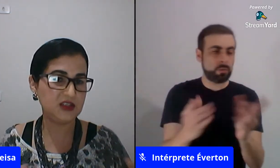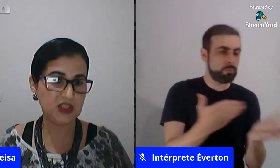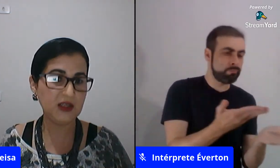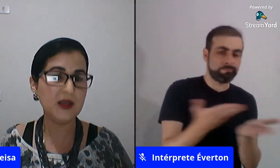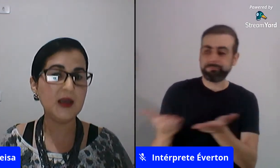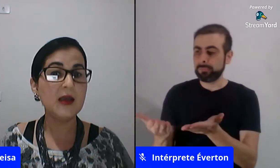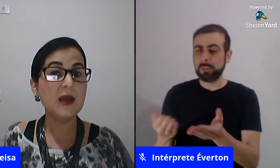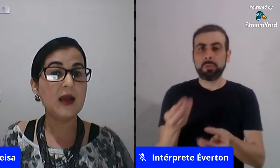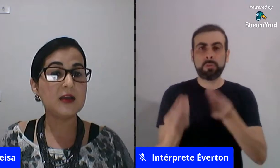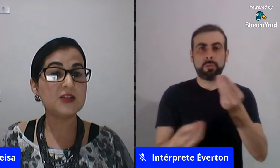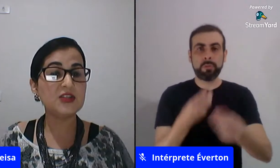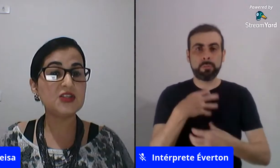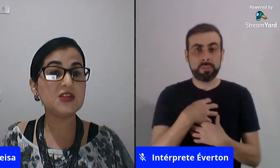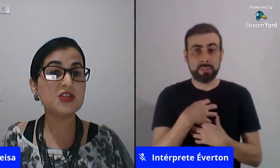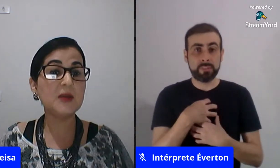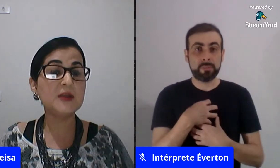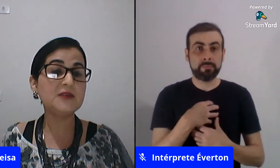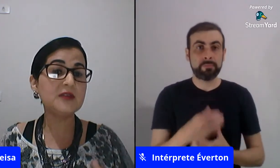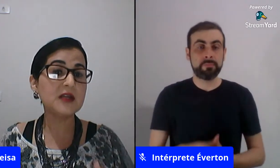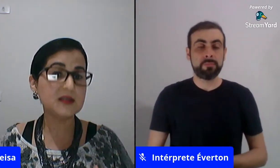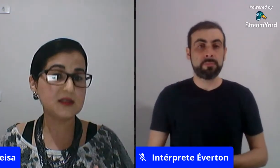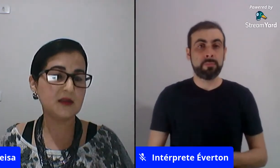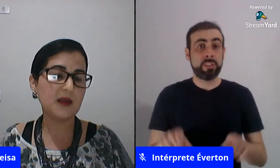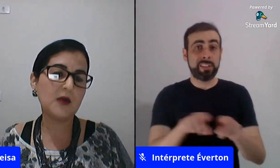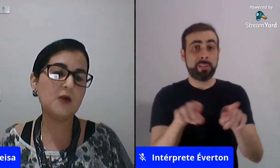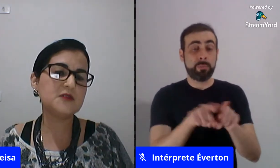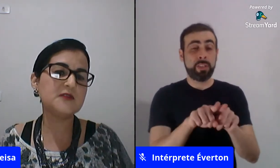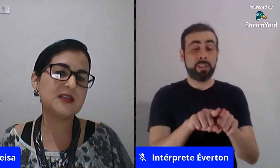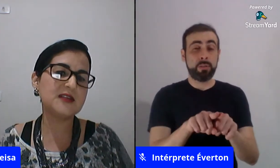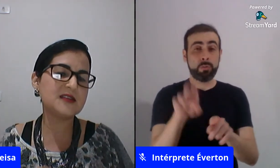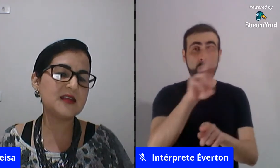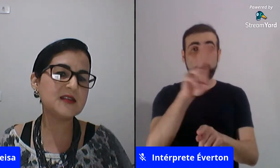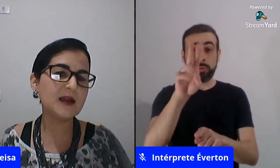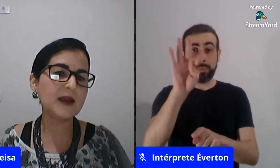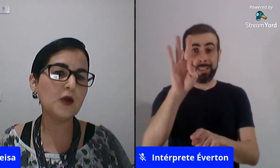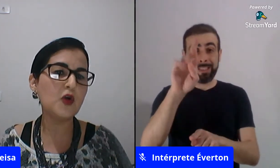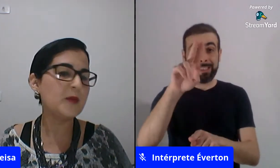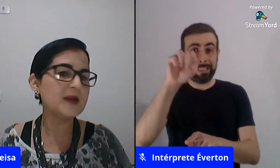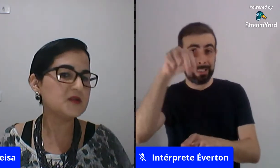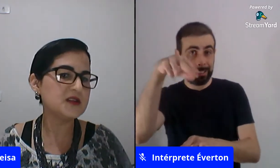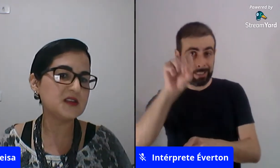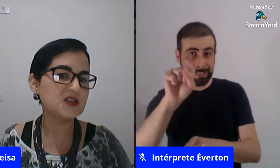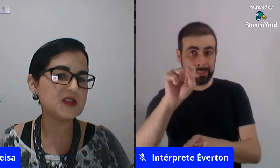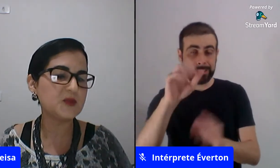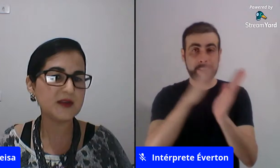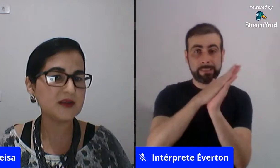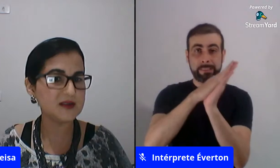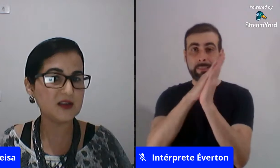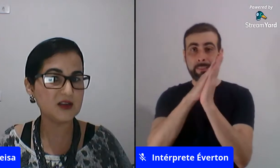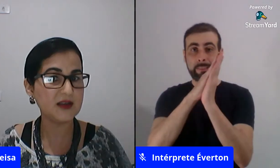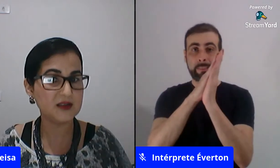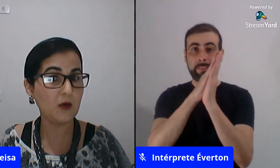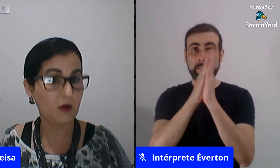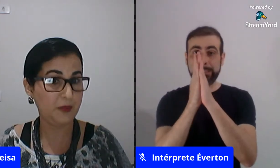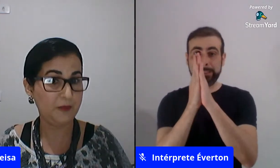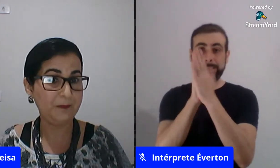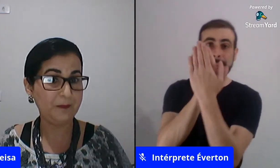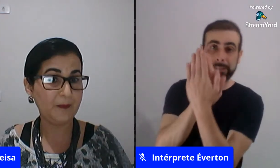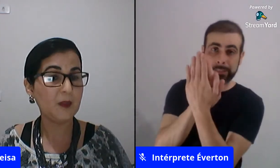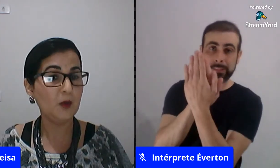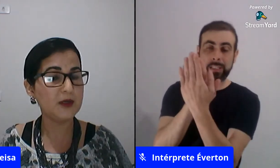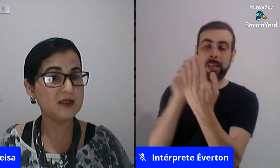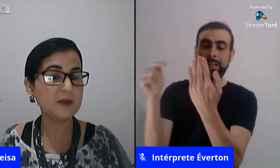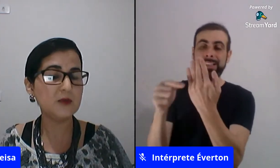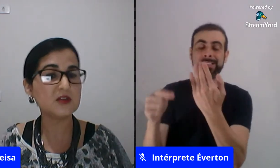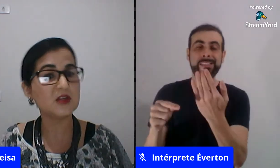ver de sentir a gente chama de trans que é como se você nascesse naquele corpo mas não se sentisse pertencente a esse corpo